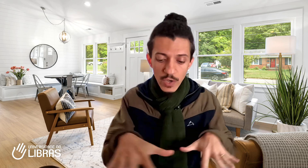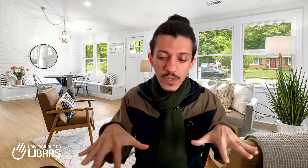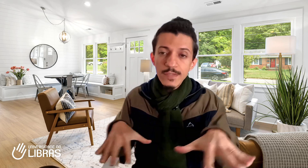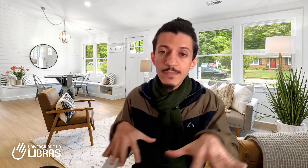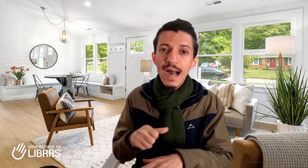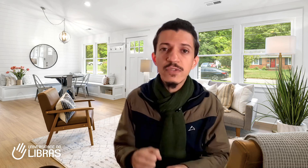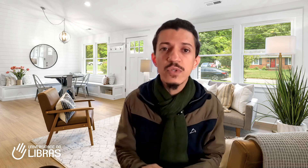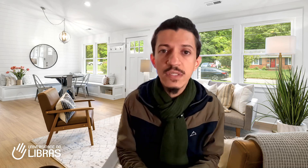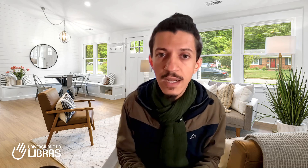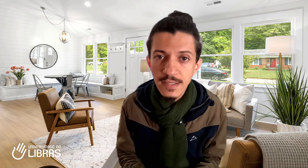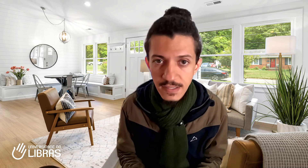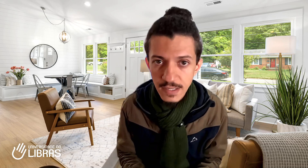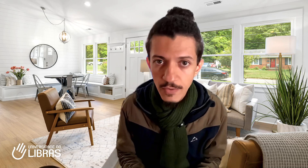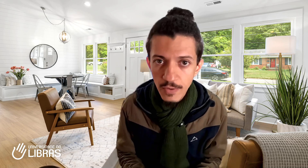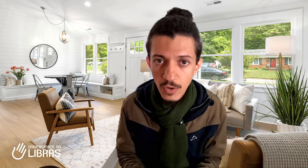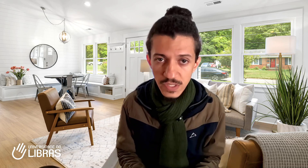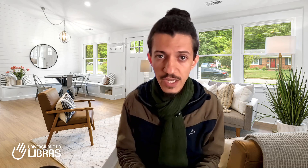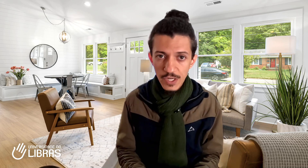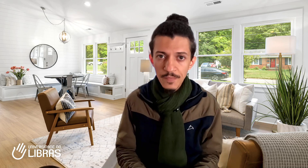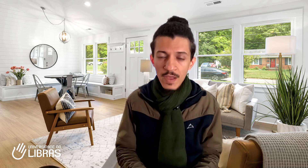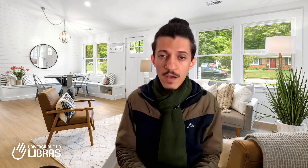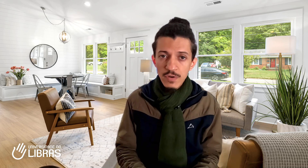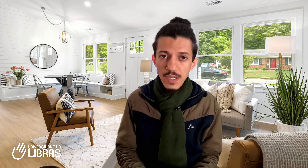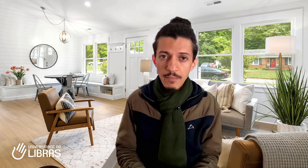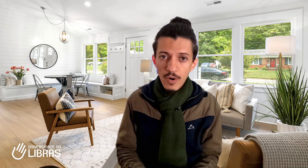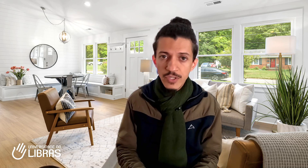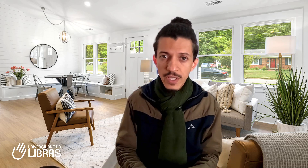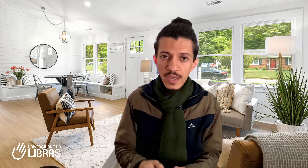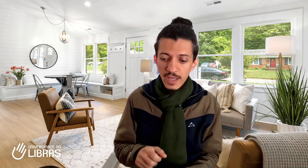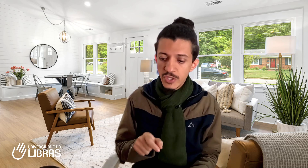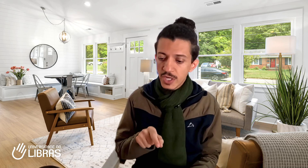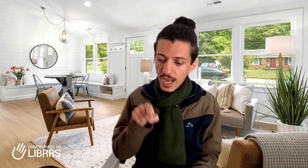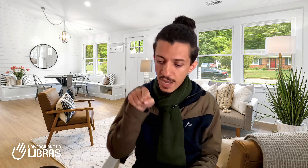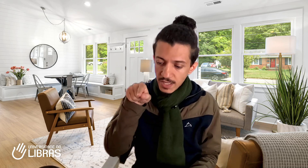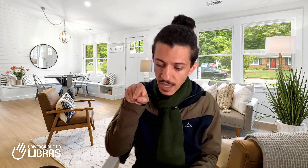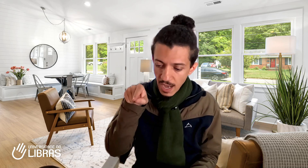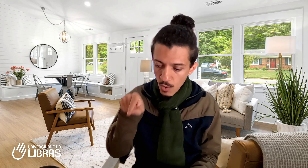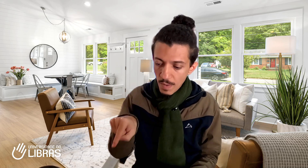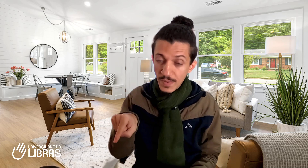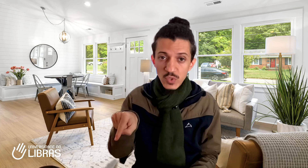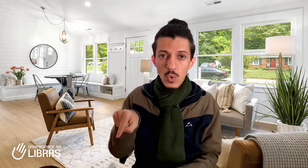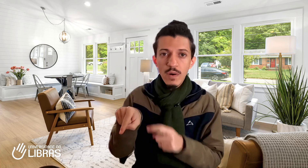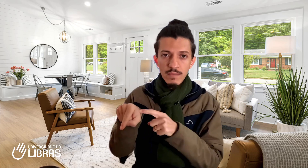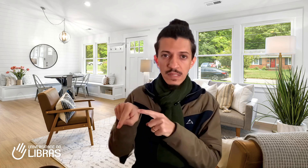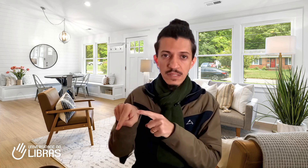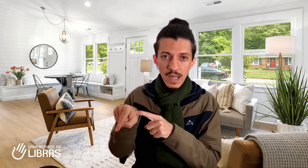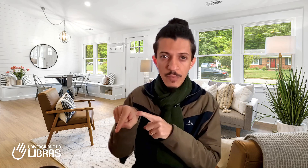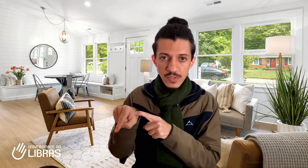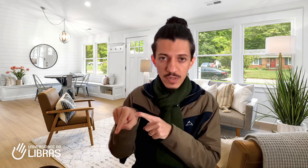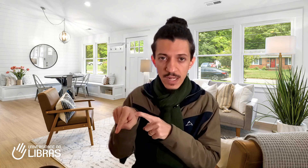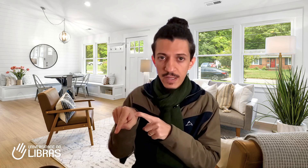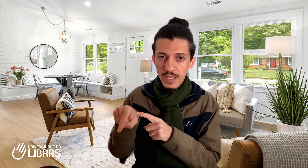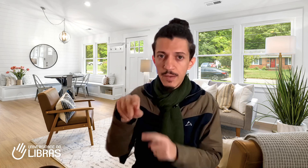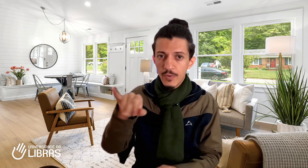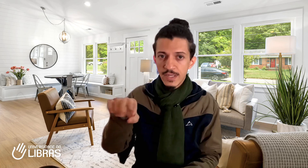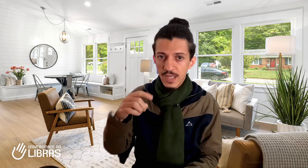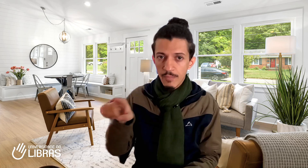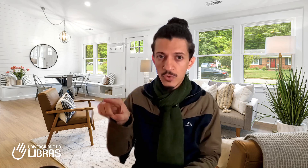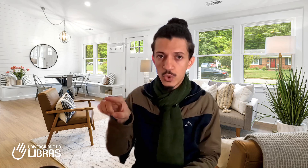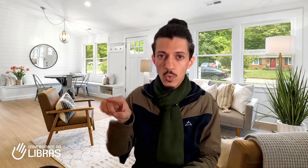espaço de sinalização. Ou seja, você pode indicar que uma pessoa está posicionada aqui, por exemplo, o João